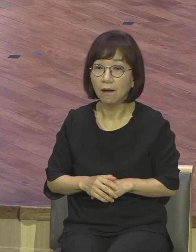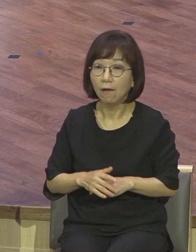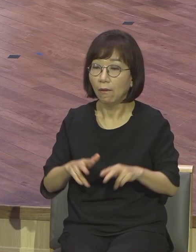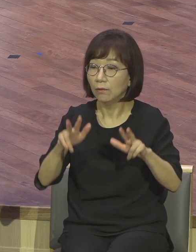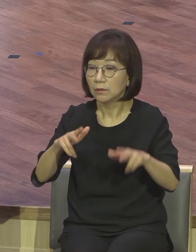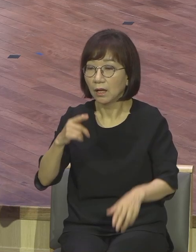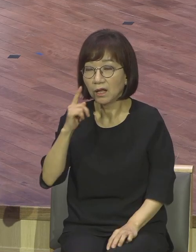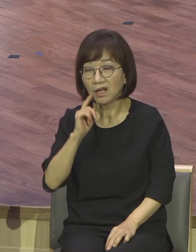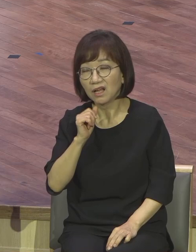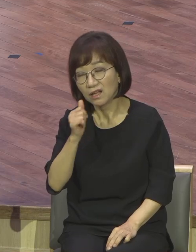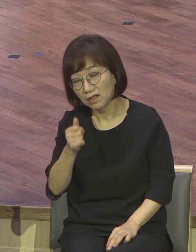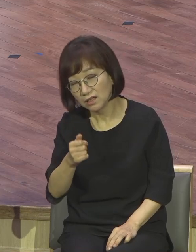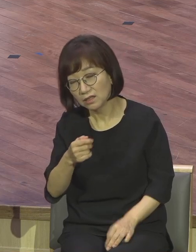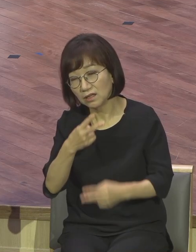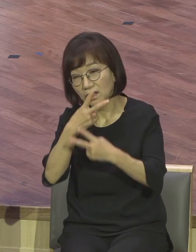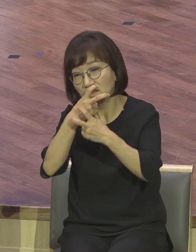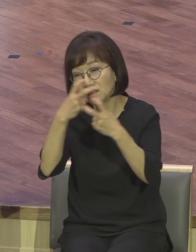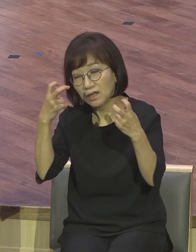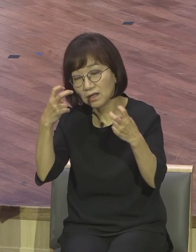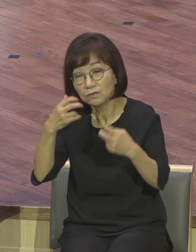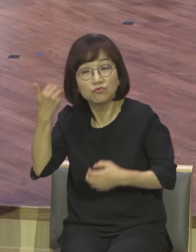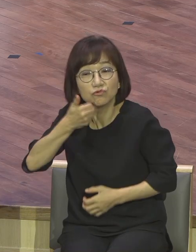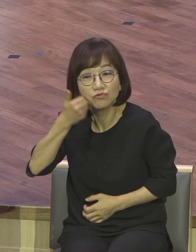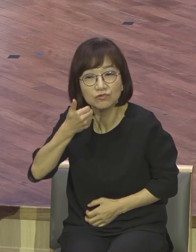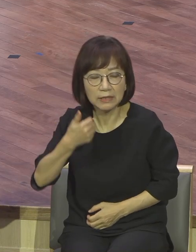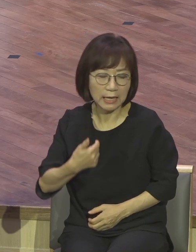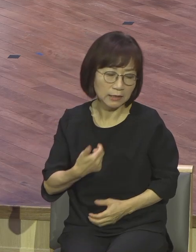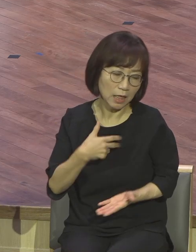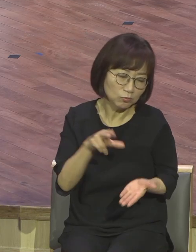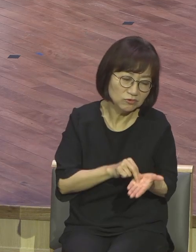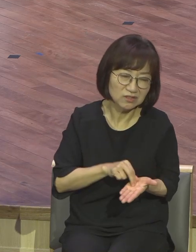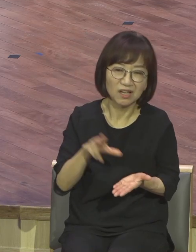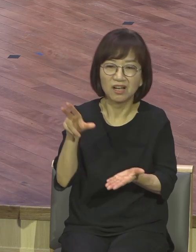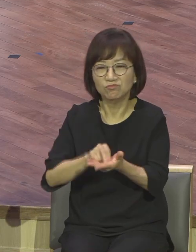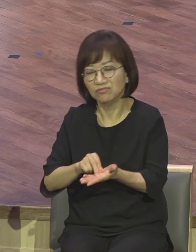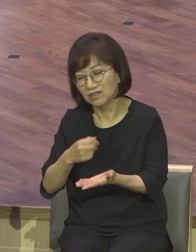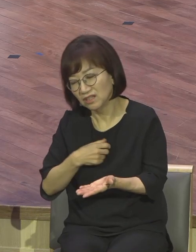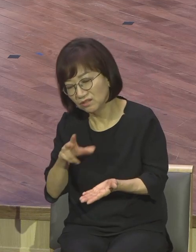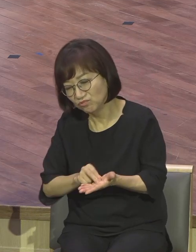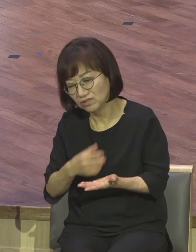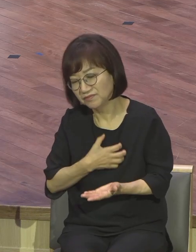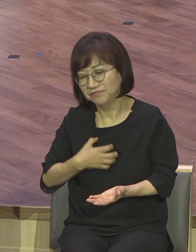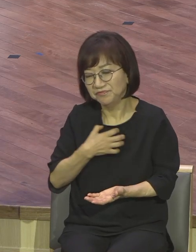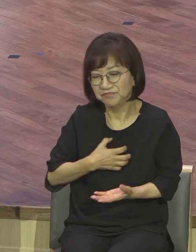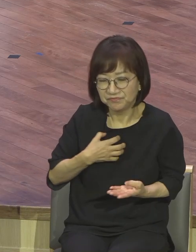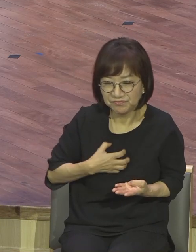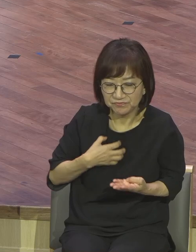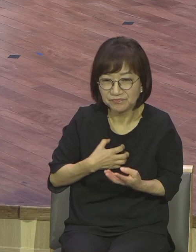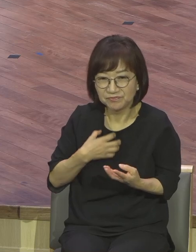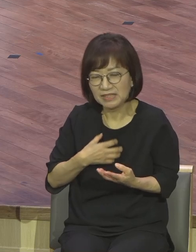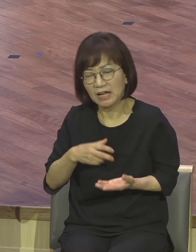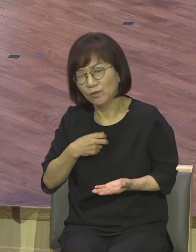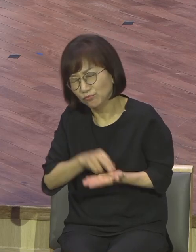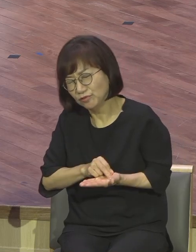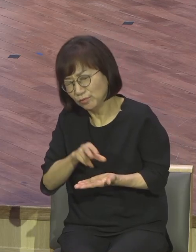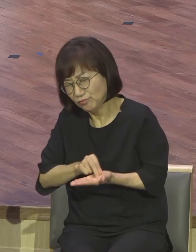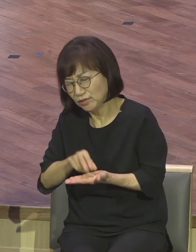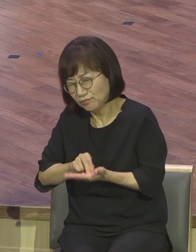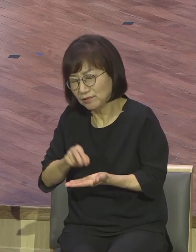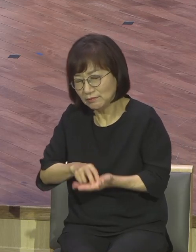사람입니까? 늘 자기 문제 걸려가지고 자기 거 자기 거 맨날 육신에 서러운 인생 슬글 거 없으실 거 여기에